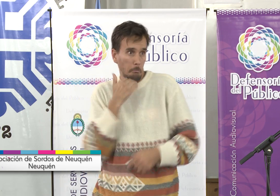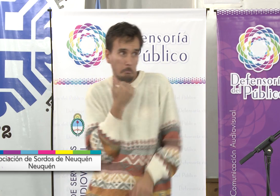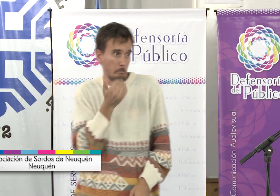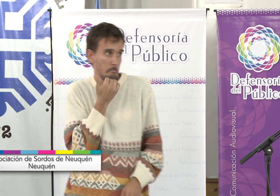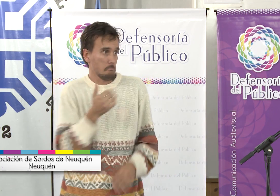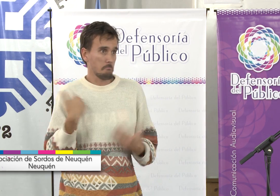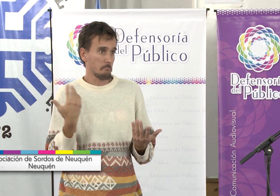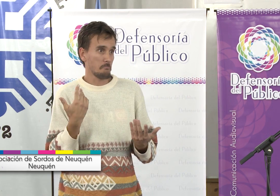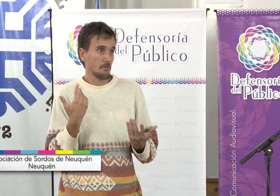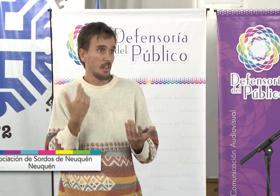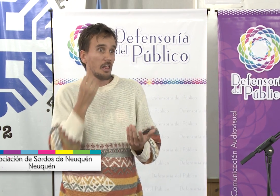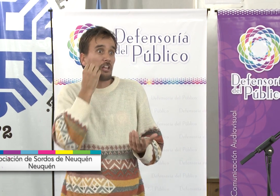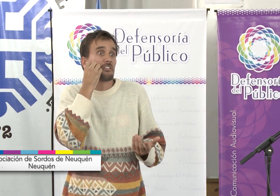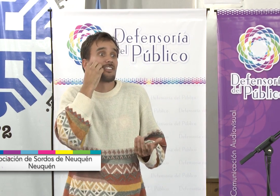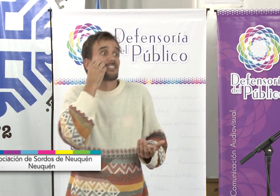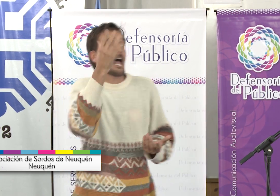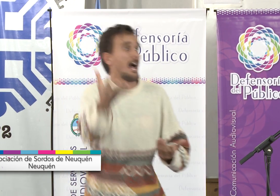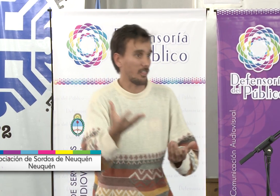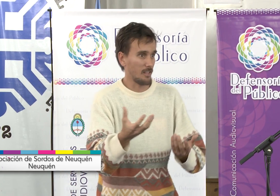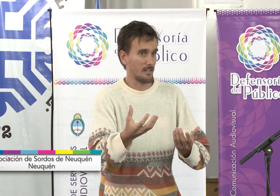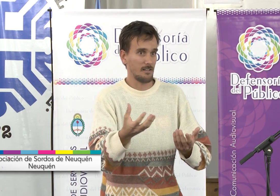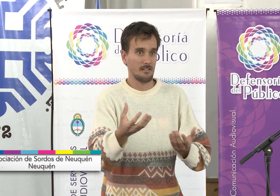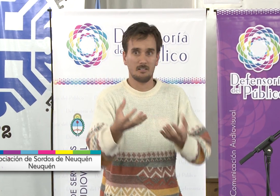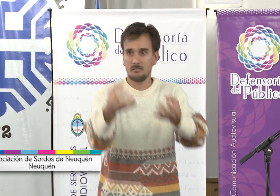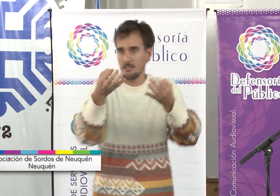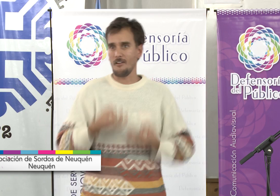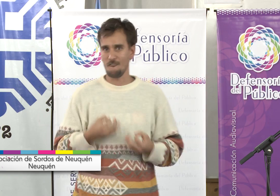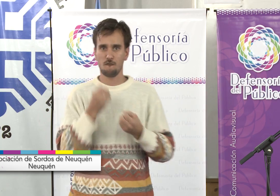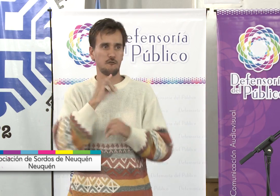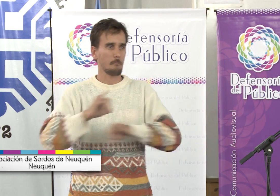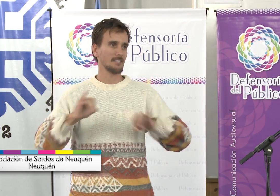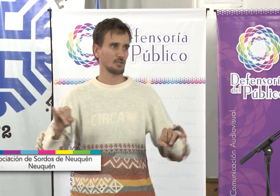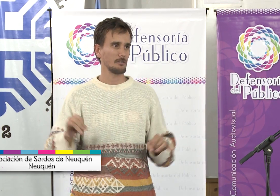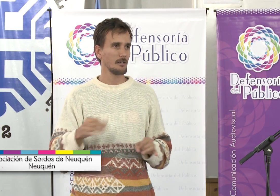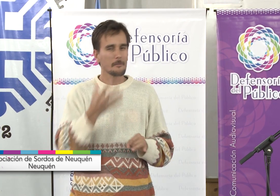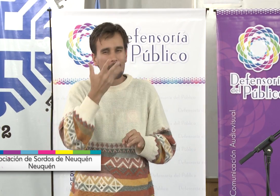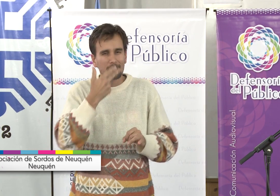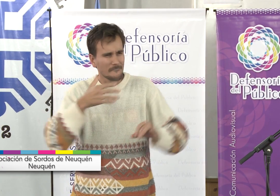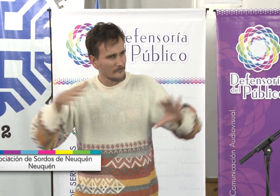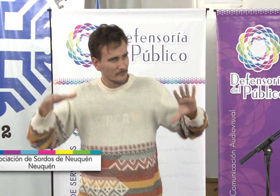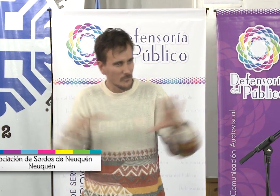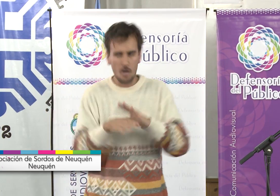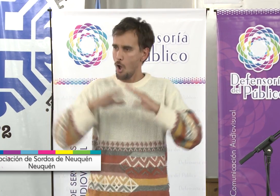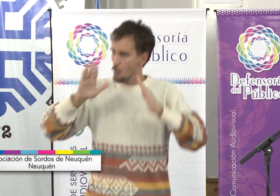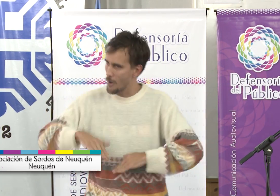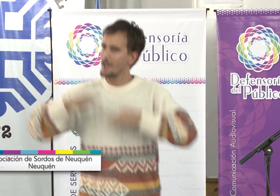Nosotros, las personas sordas, no nos enterábamos. Nos enterábamos tarde de esa información.